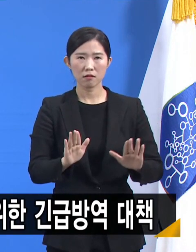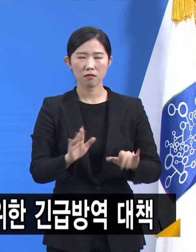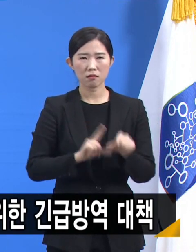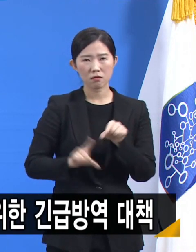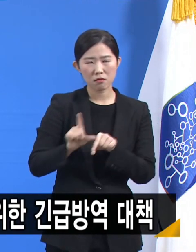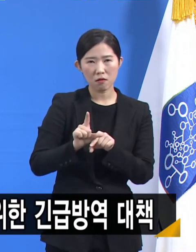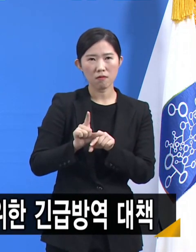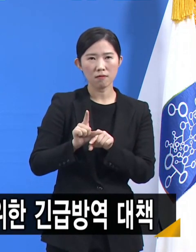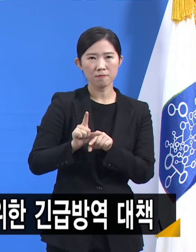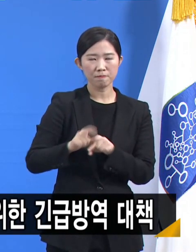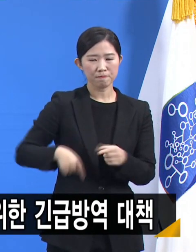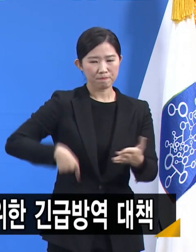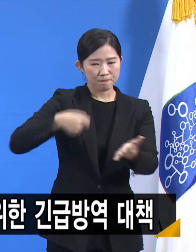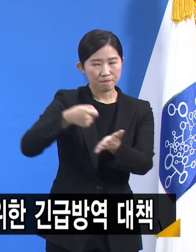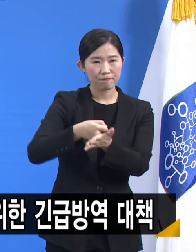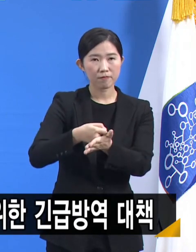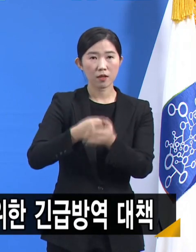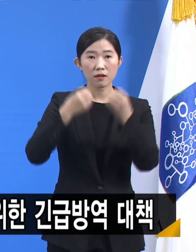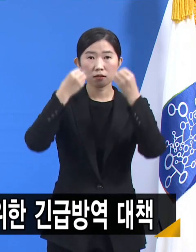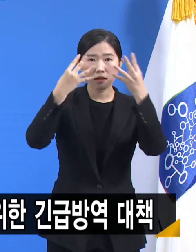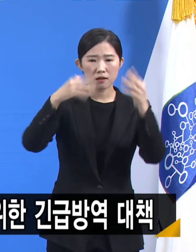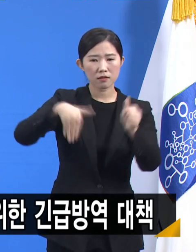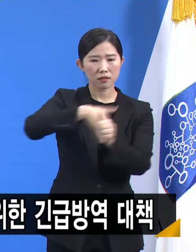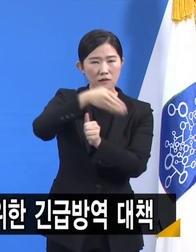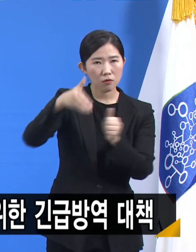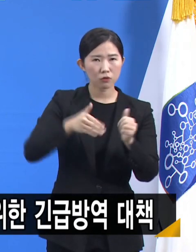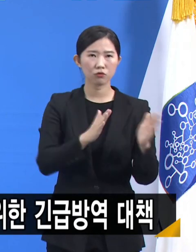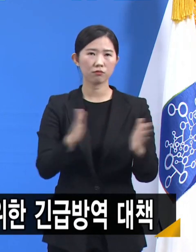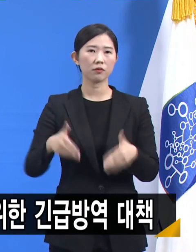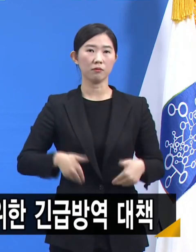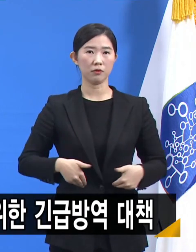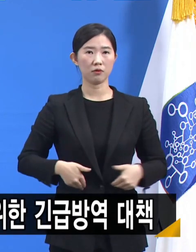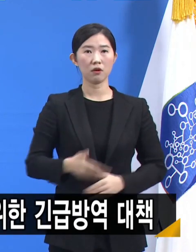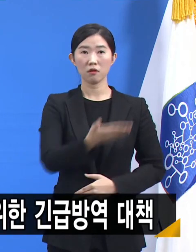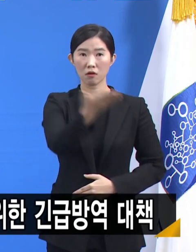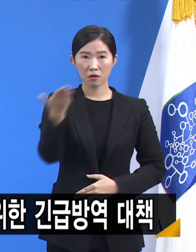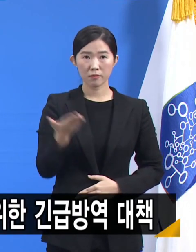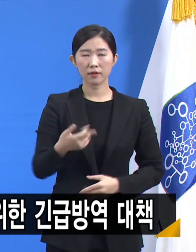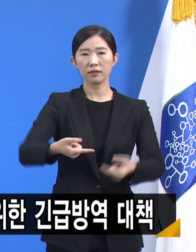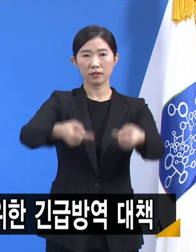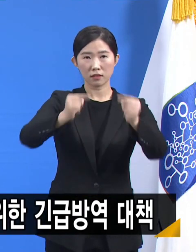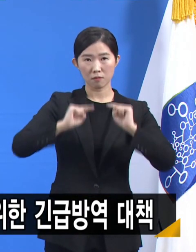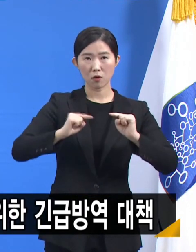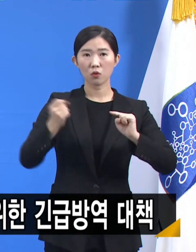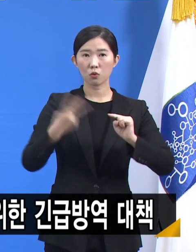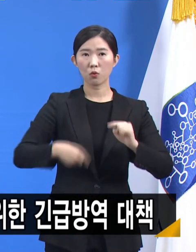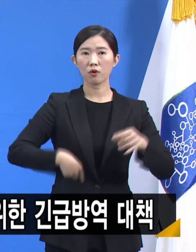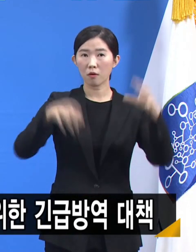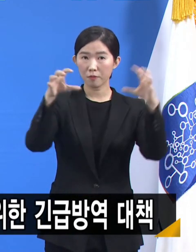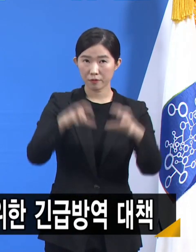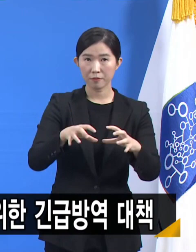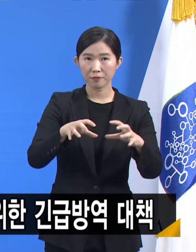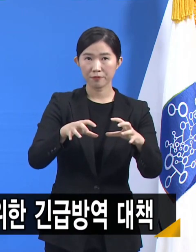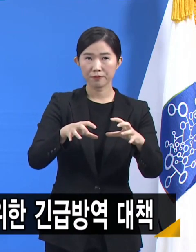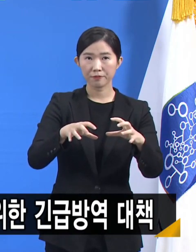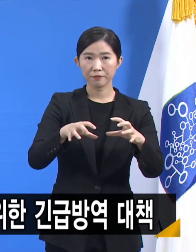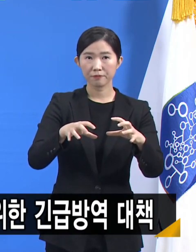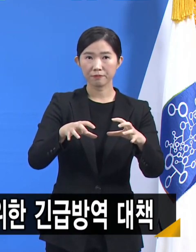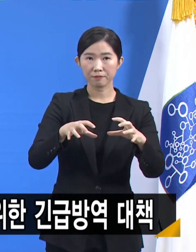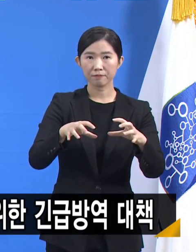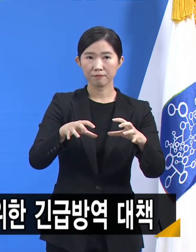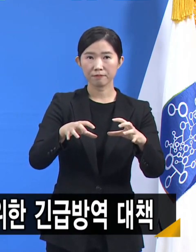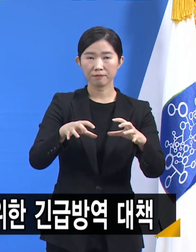도전에 맞서야 합니다. 도민 여러분의 적극적인 참여와 협력이야말로 3차 대유행을